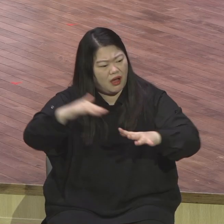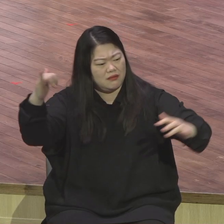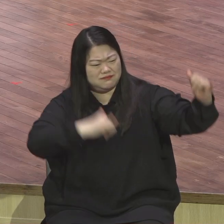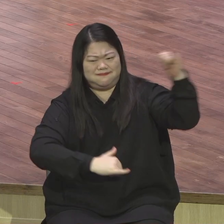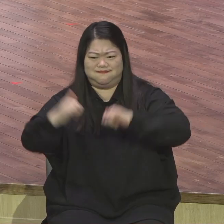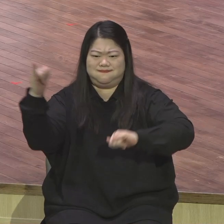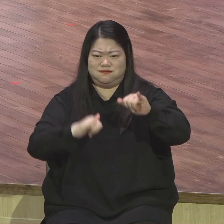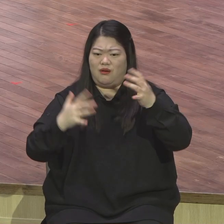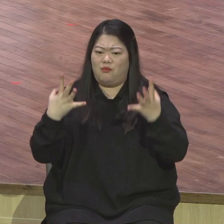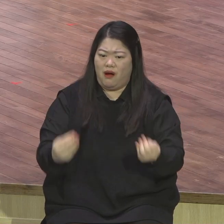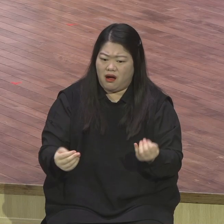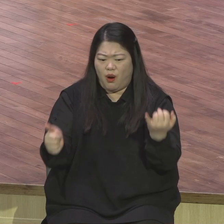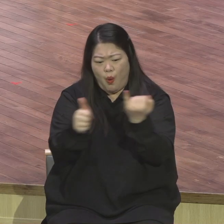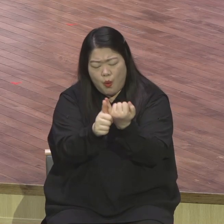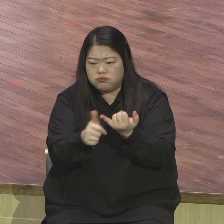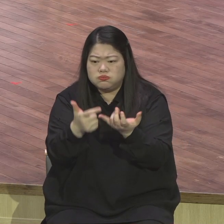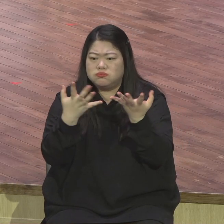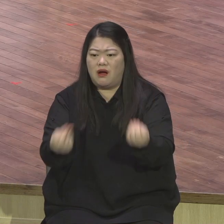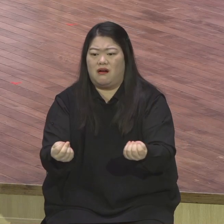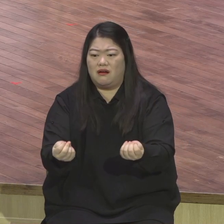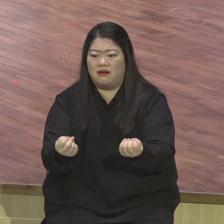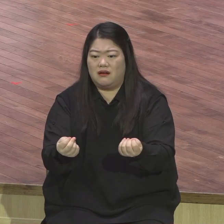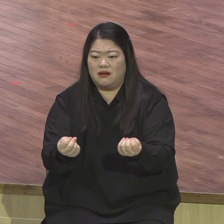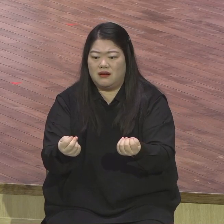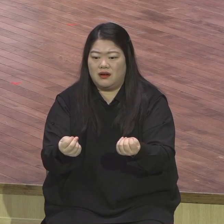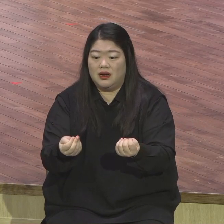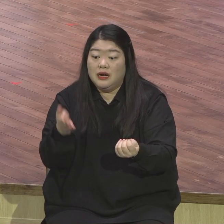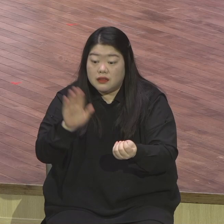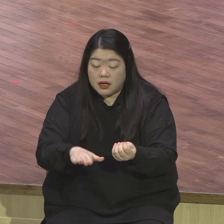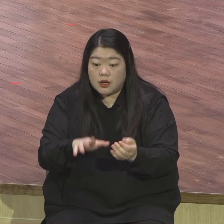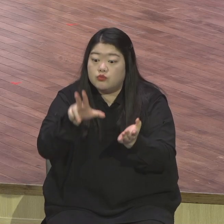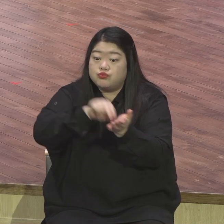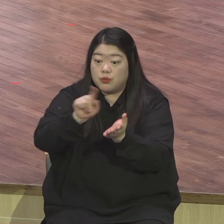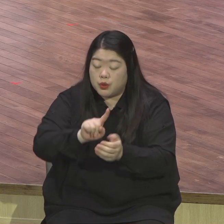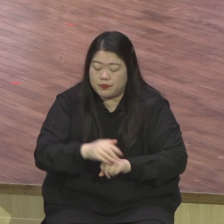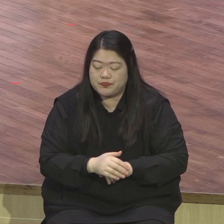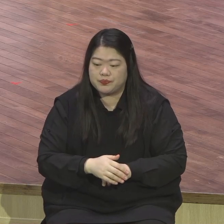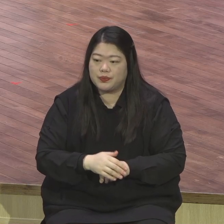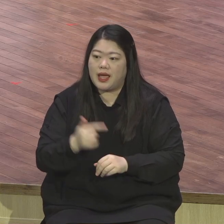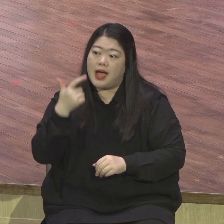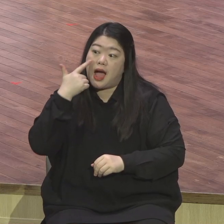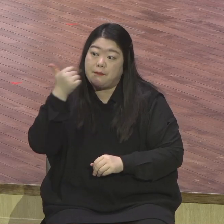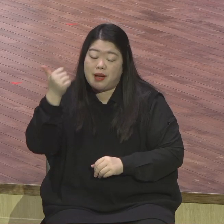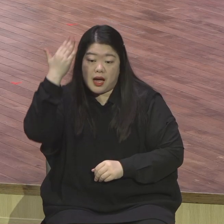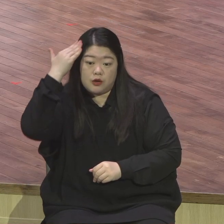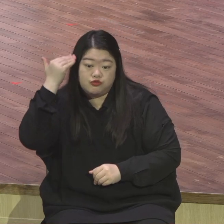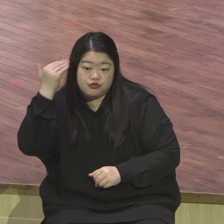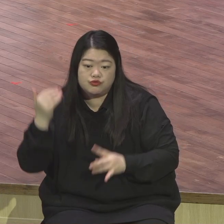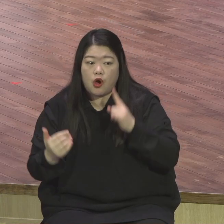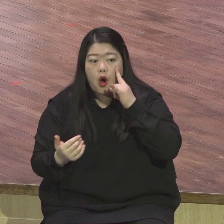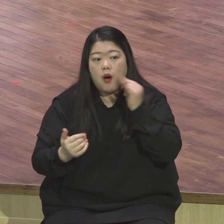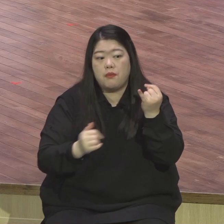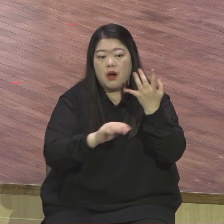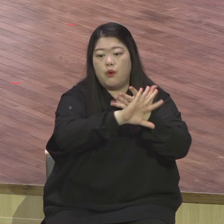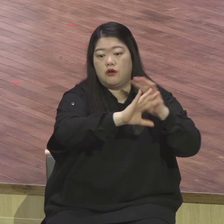아이들이 이곳에 와서 언어 틀리죠. 문화 다르지요. 그야말로 여러 가지 부모들이